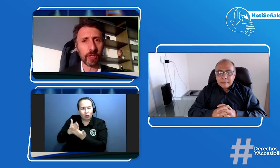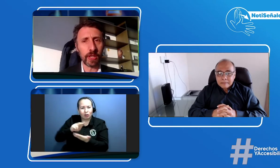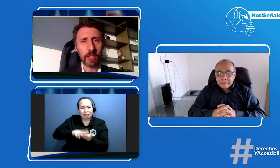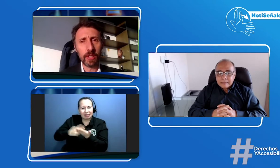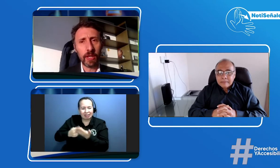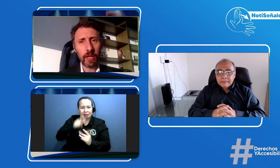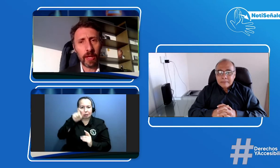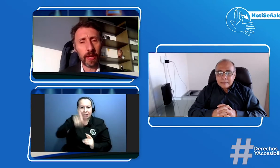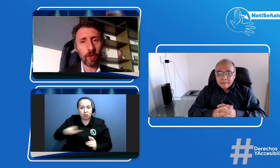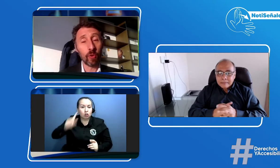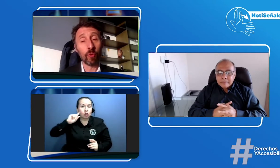en conjunto